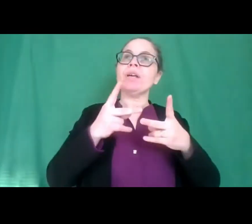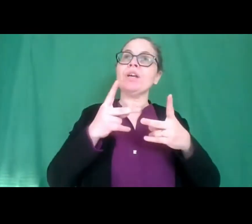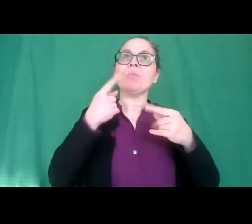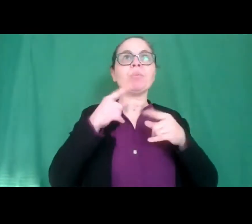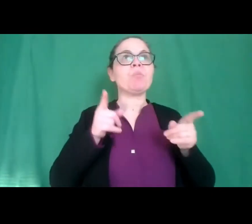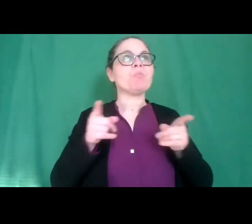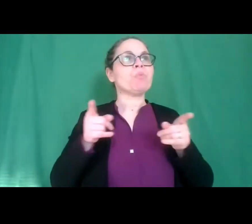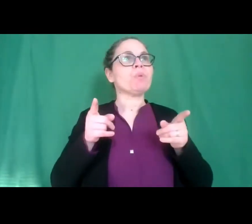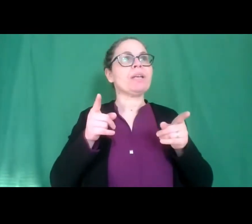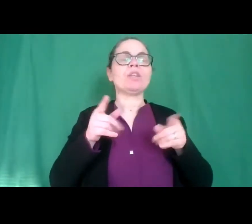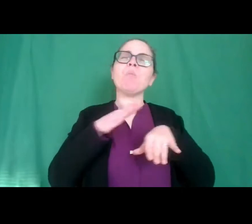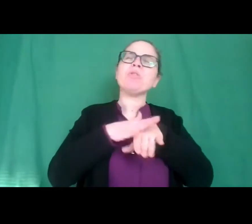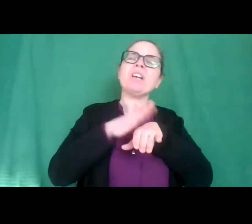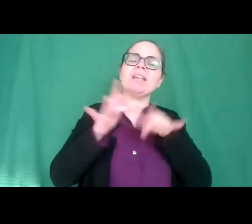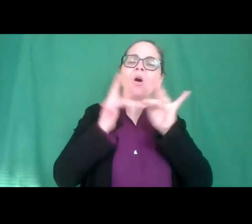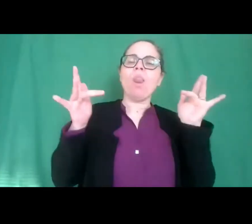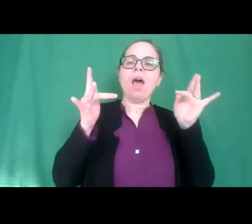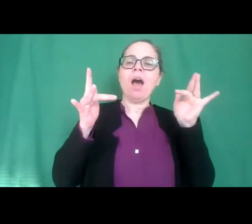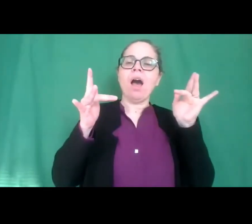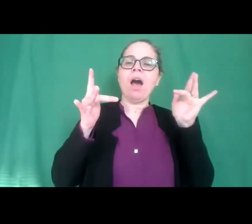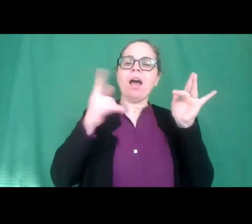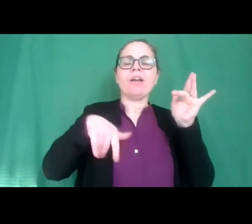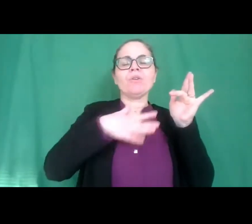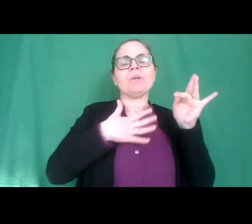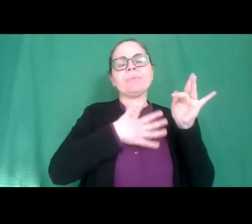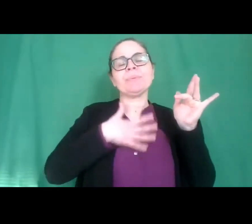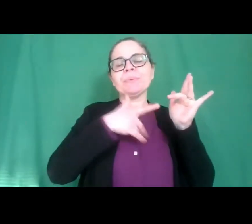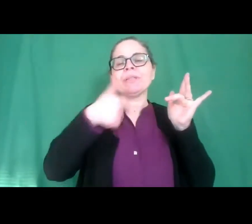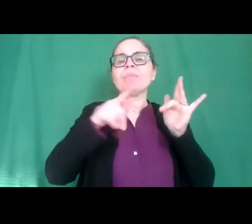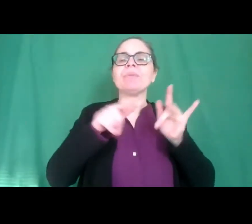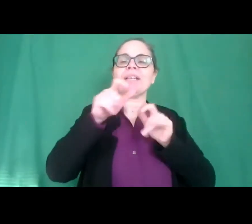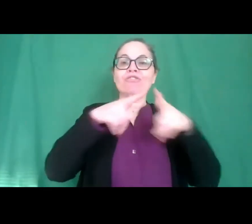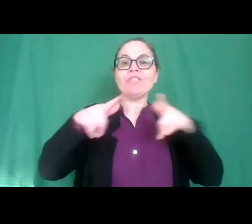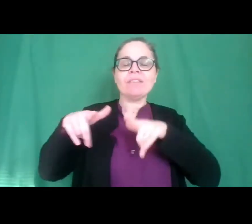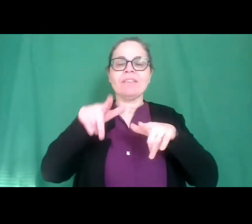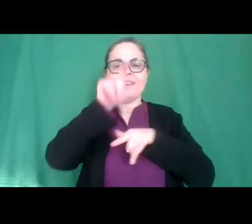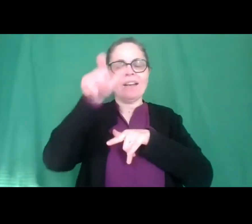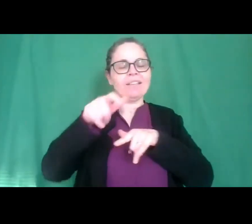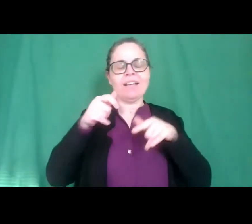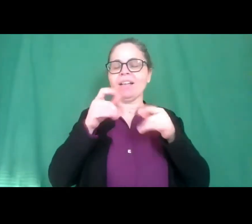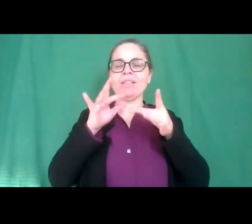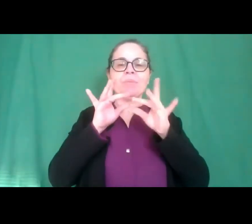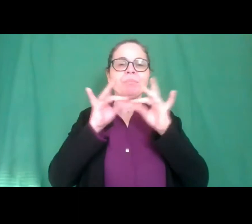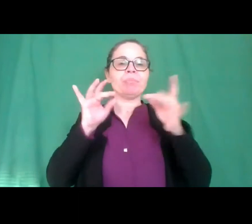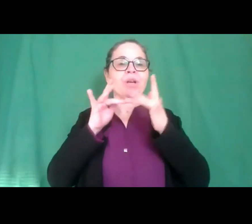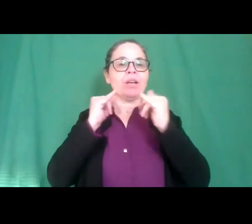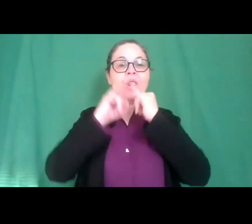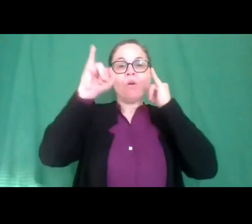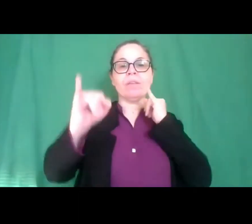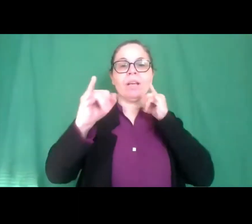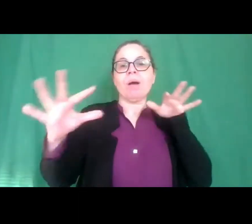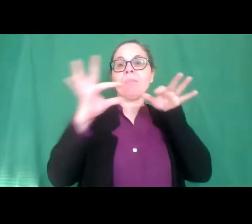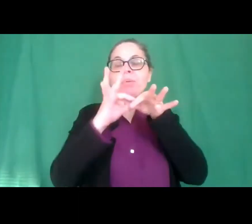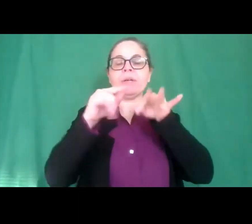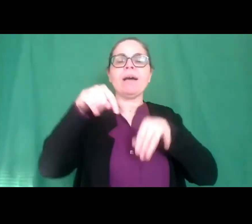questa modalità online a cui ci siamo dovuti abituare passo ora la parola